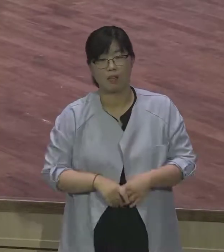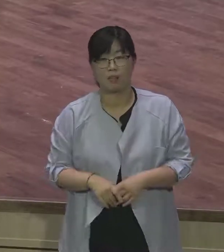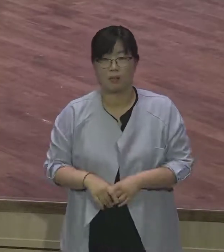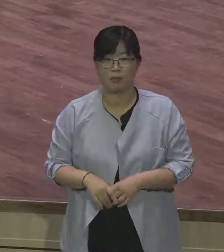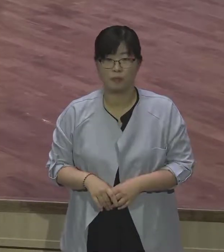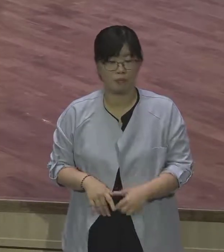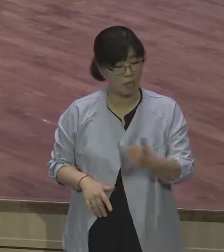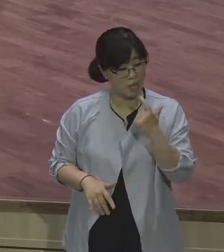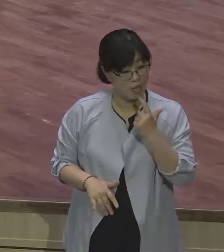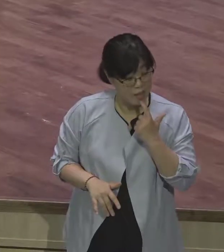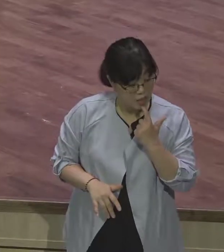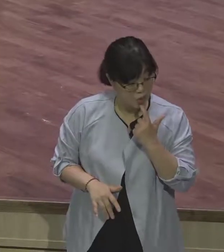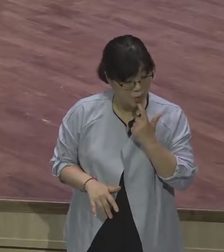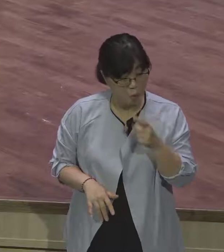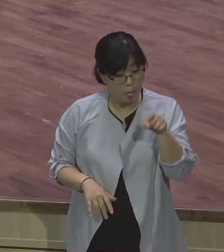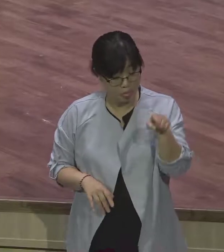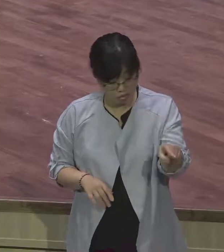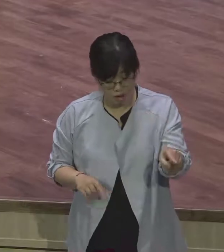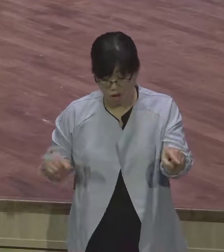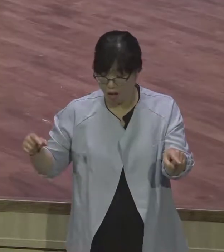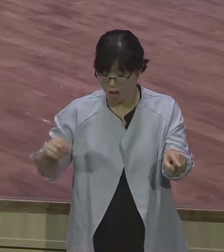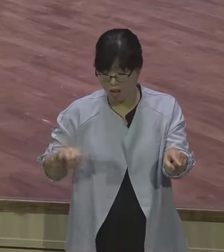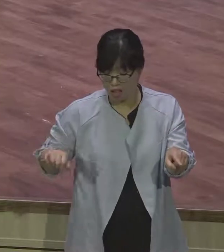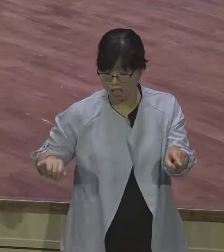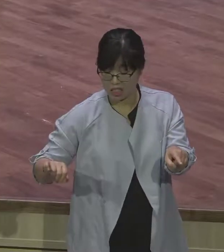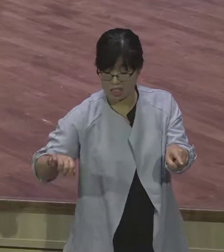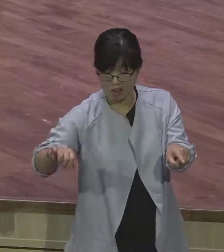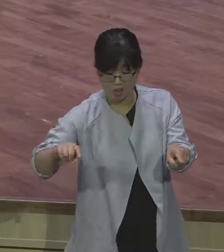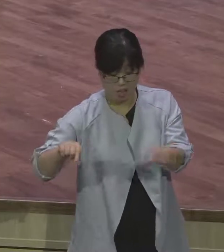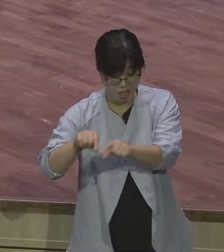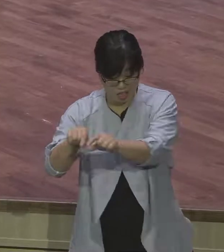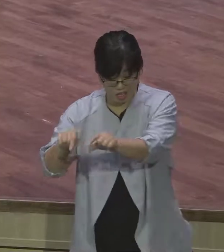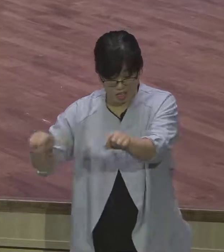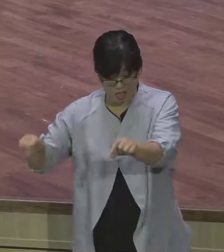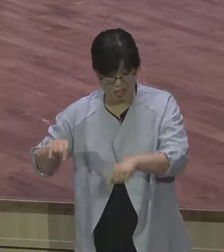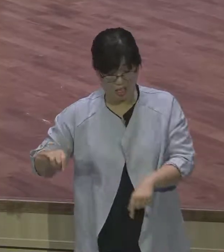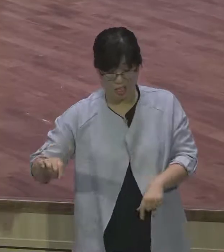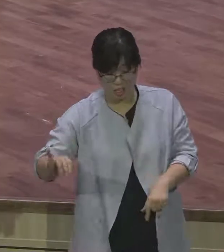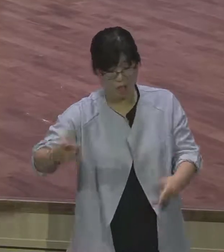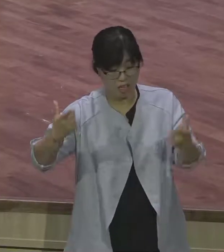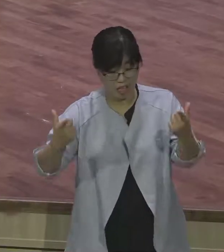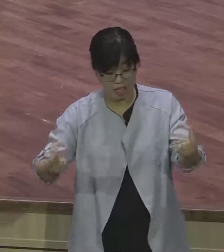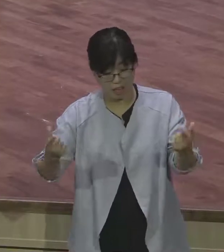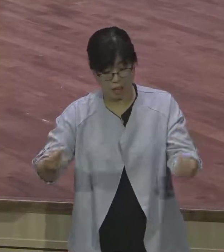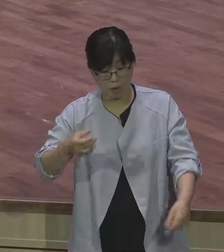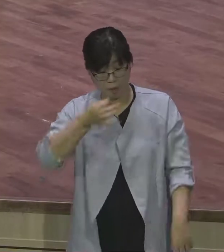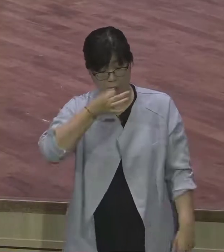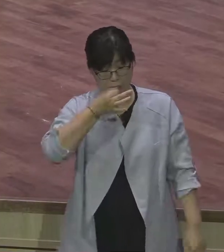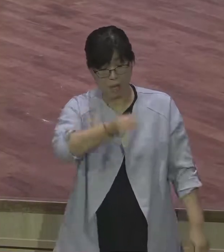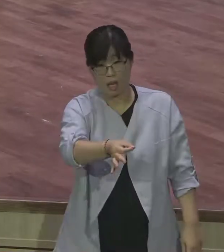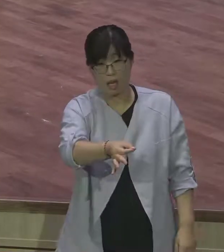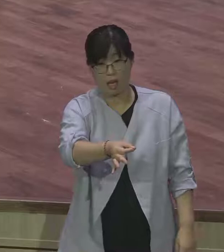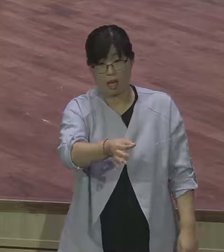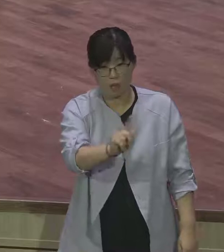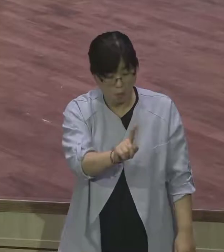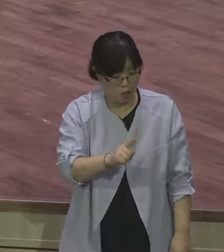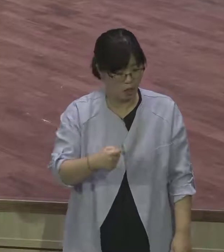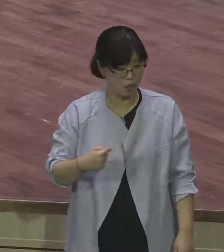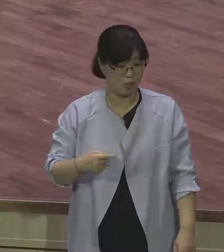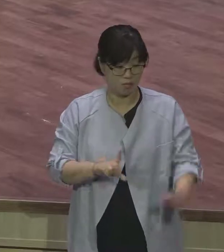모습이었어요. 지렁이같은 삶의 모습을 가지고 있는데 우리 속담에